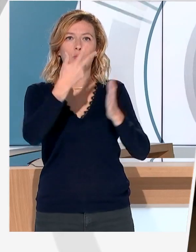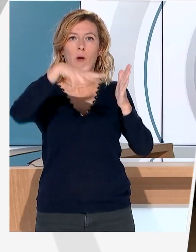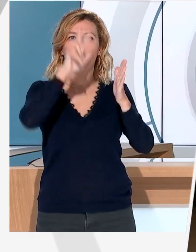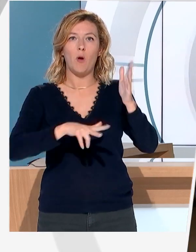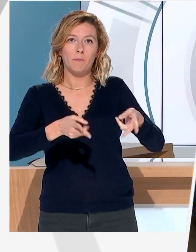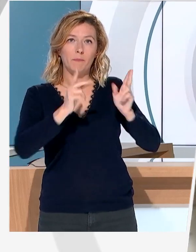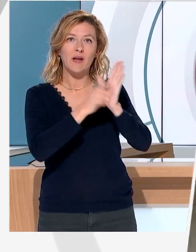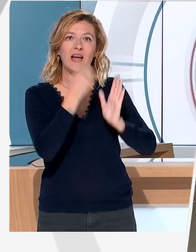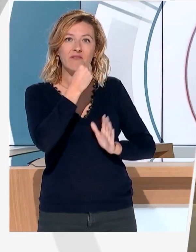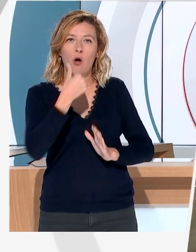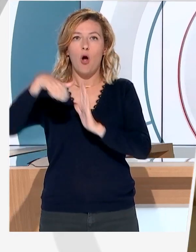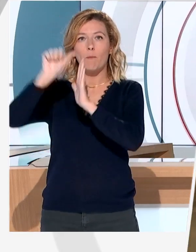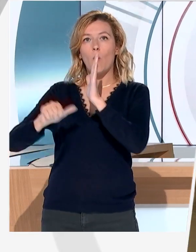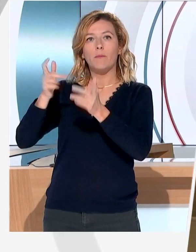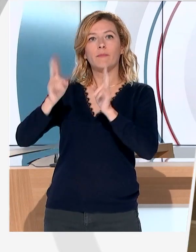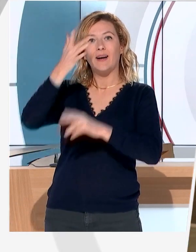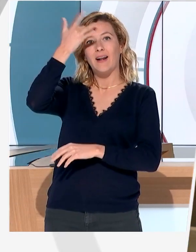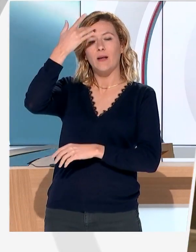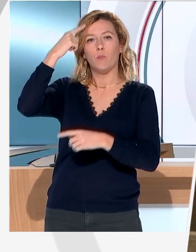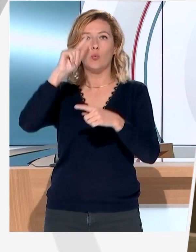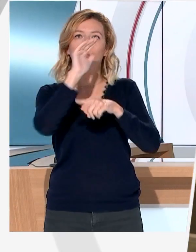protéger les dauphins. Pour les professionnels, c'est un coup trop dur.